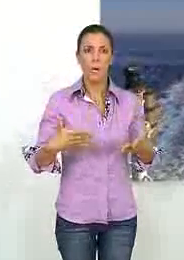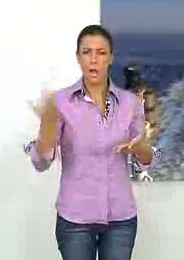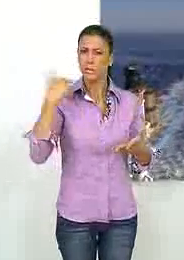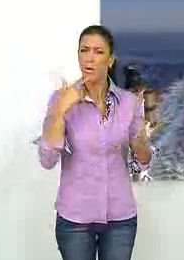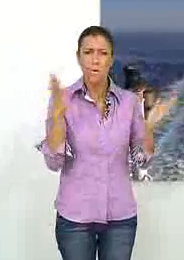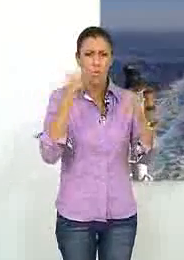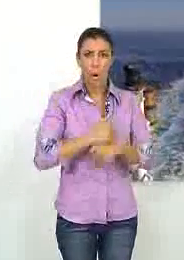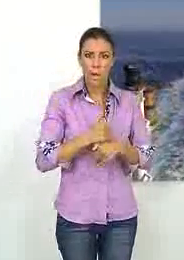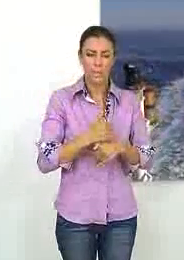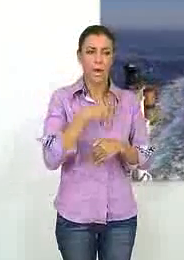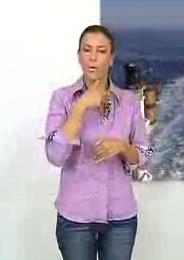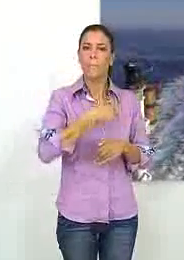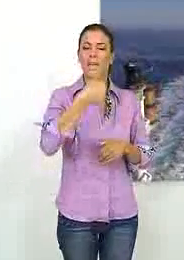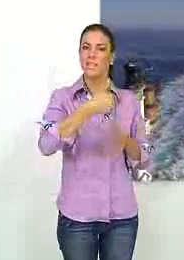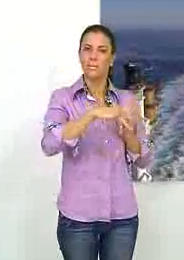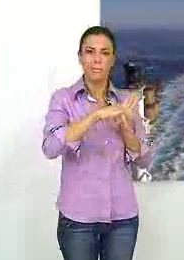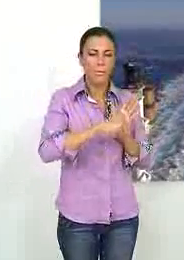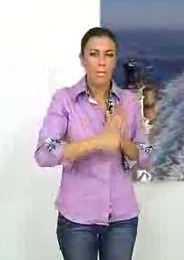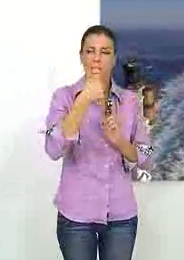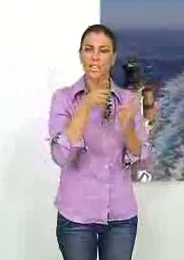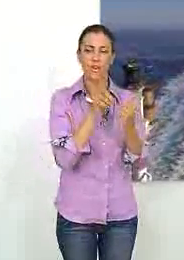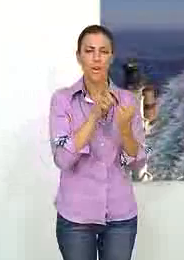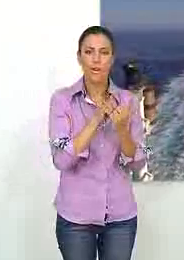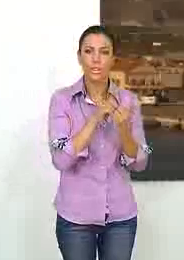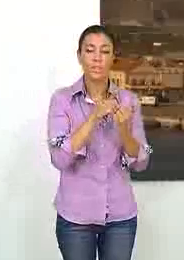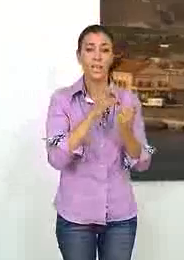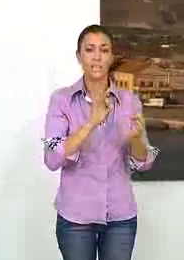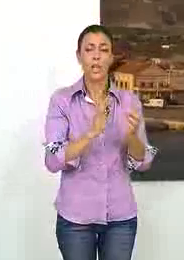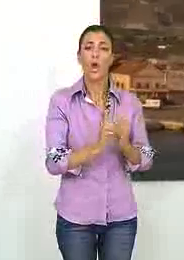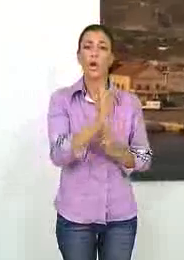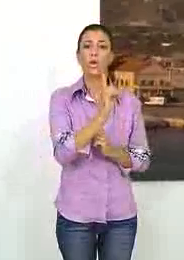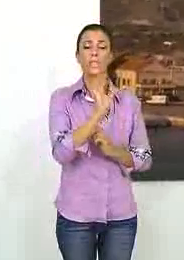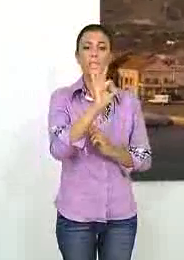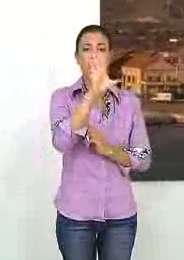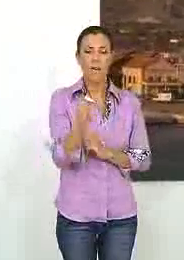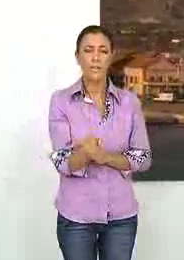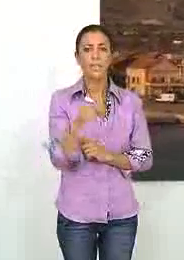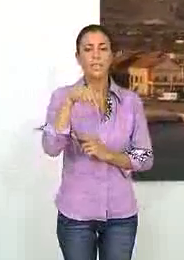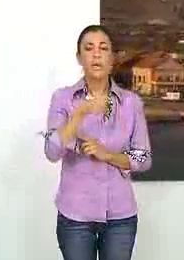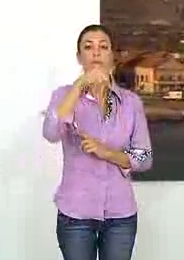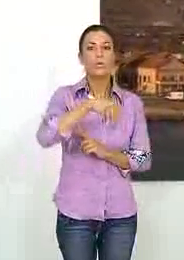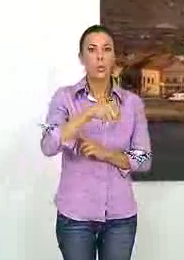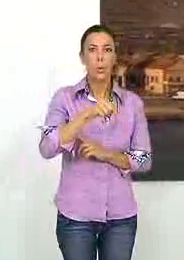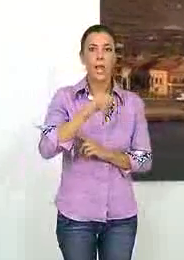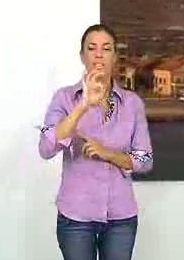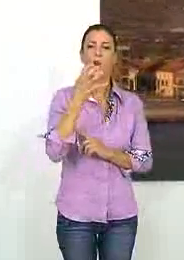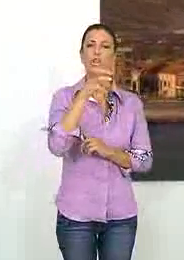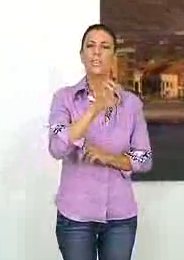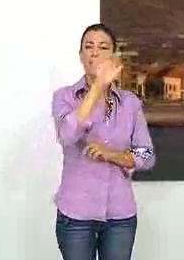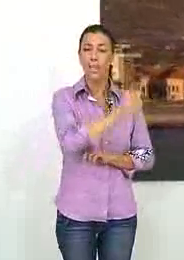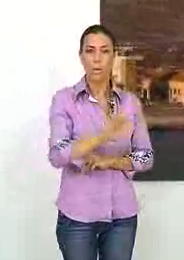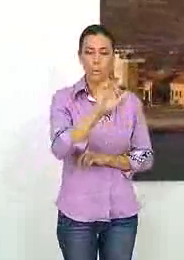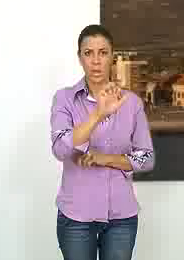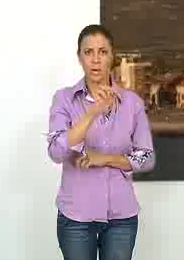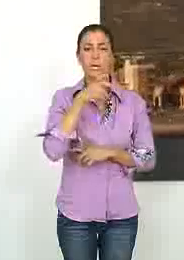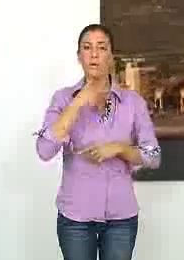existía y que acorta y abarata notablemente la unión entre el norte de África y el sur del continente europeo. Con un viaje